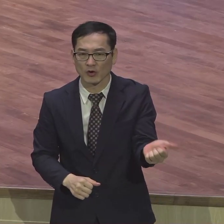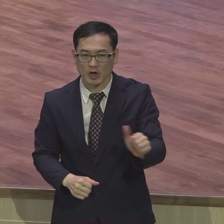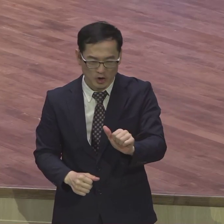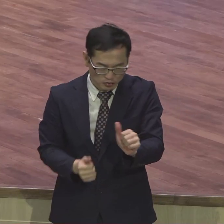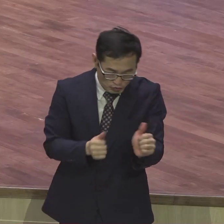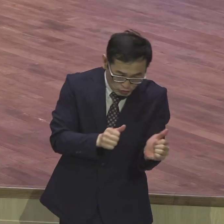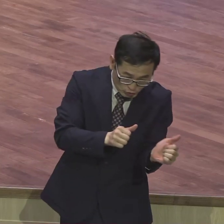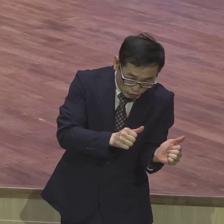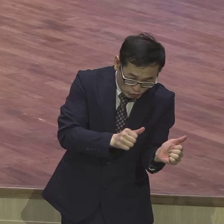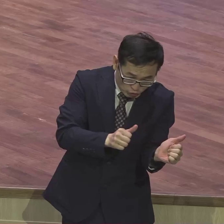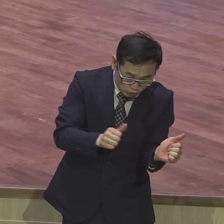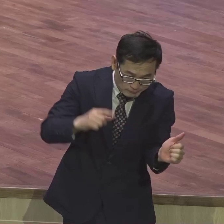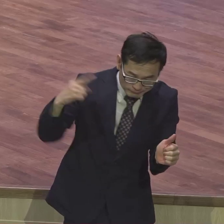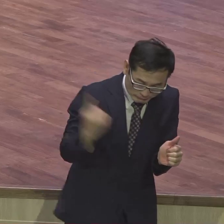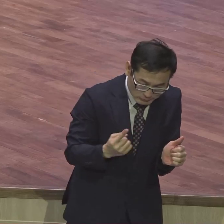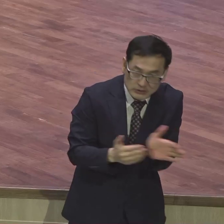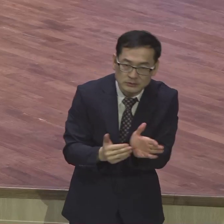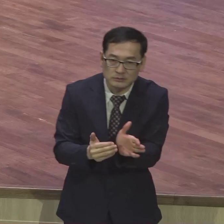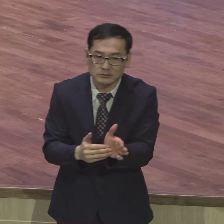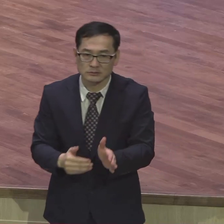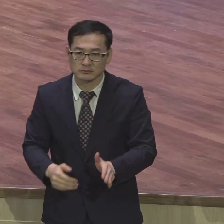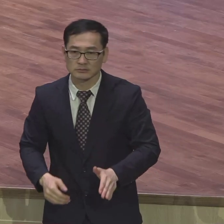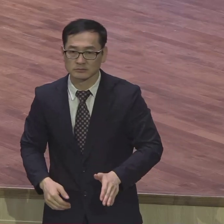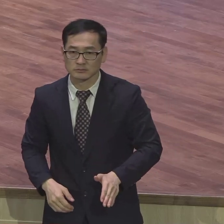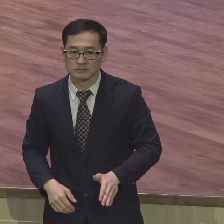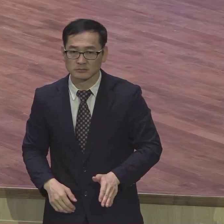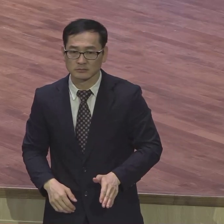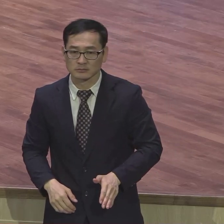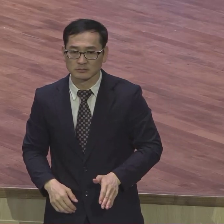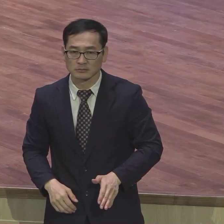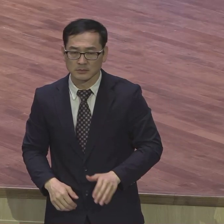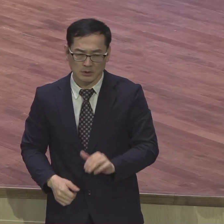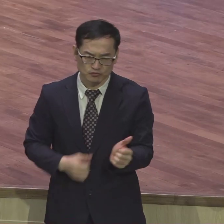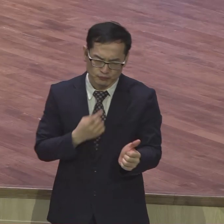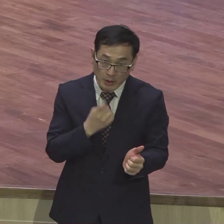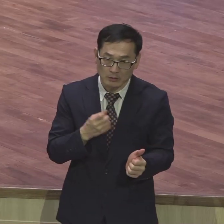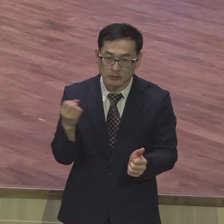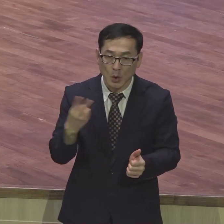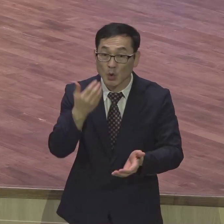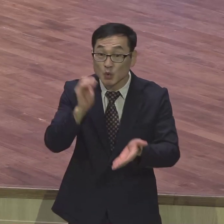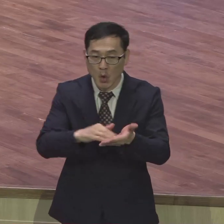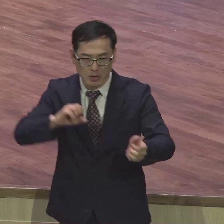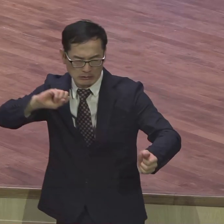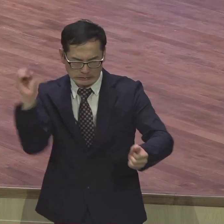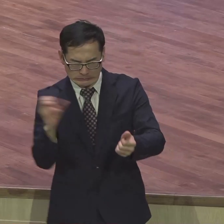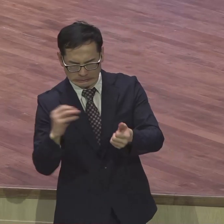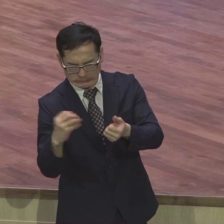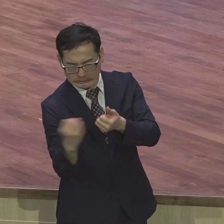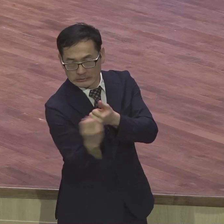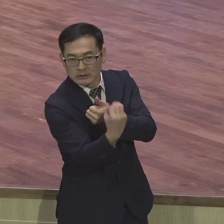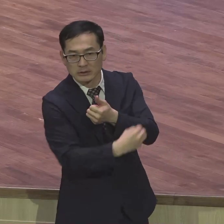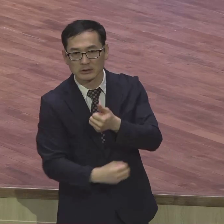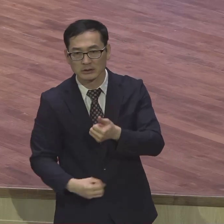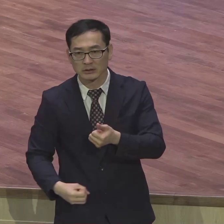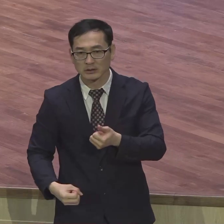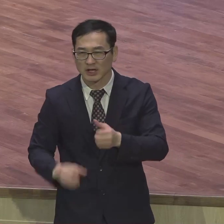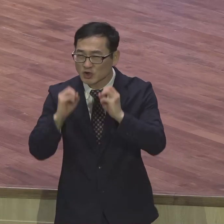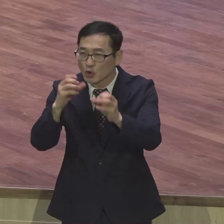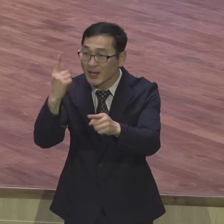그 다음에 돌에 맞아 돌에 맞아가 죽은 자 쓰레기 또 던졌어요 바울을 전도한다고 유대인들 때려가지고 죽은 자 쓰레기 던져